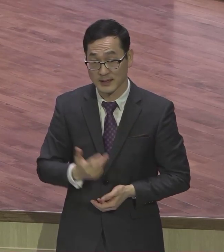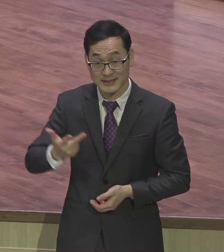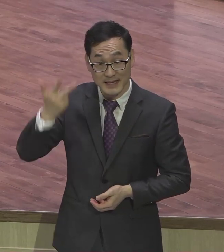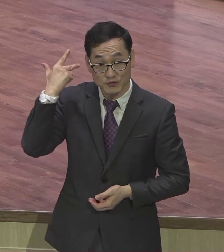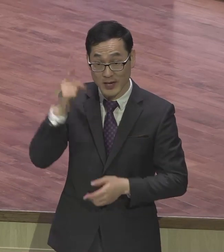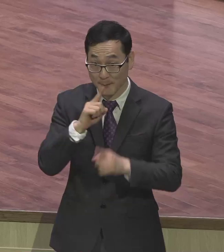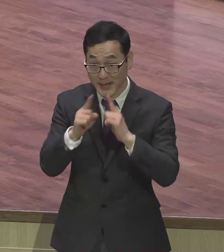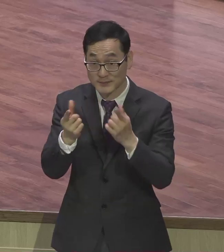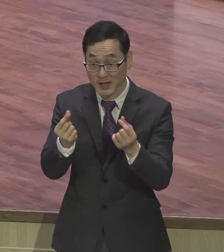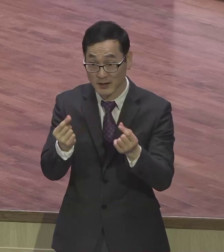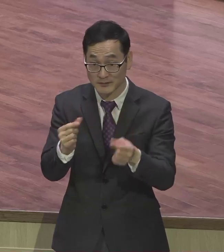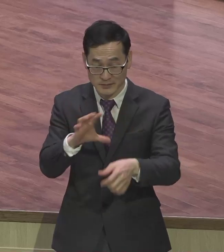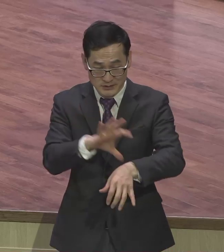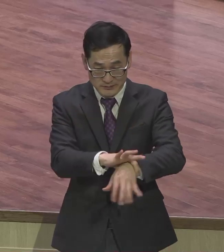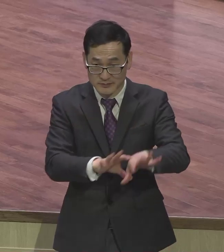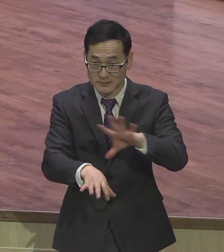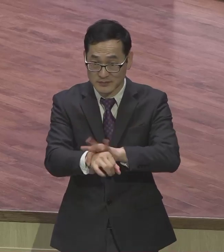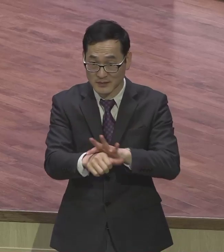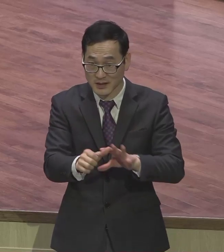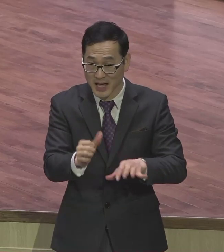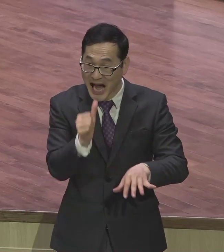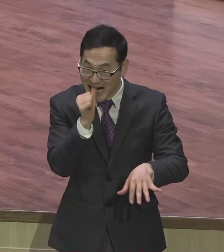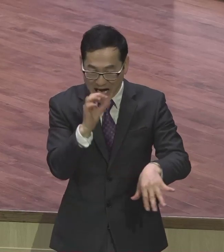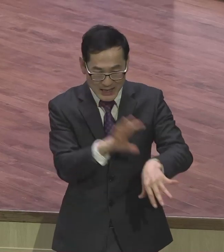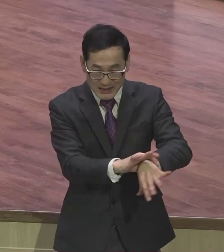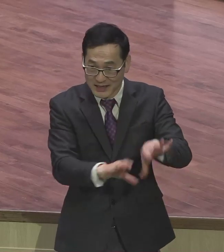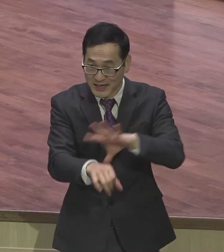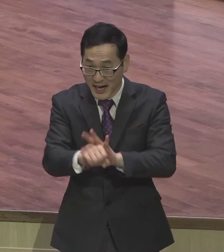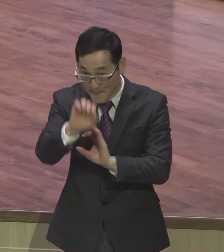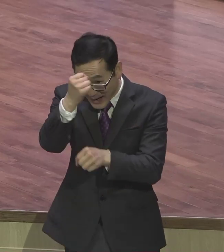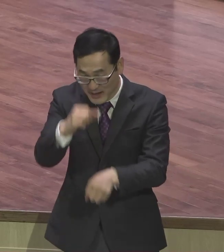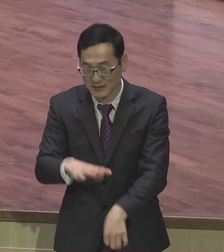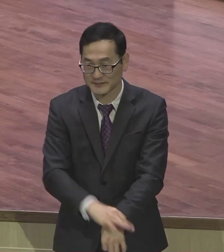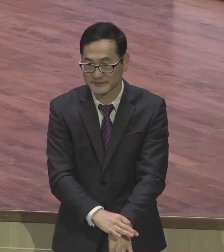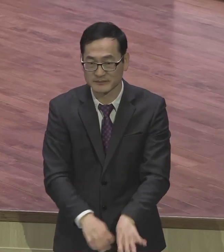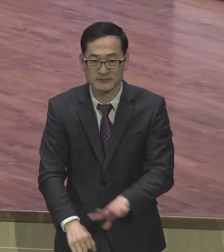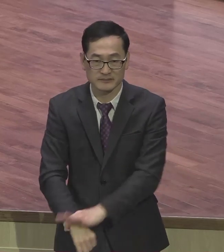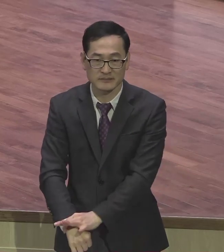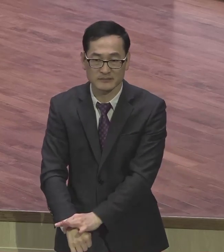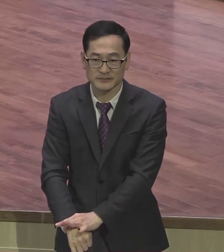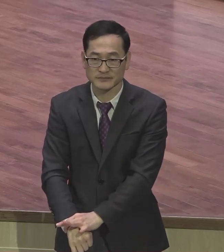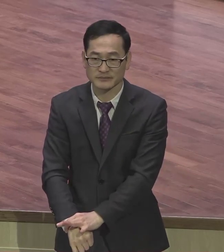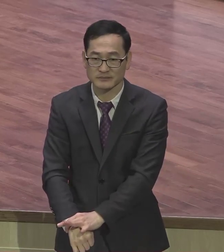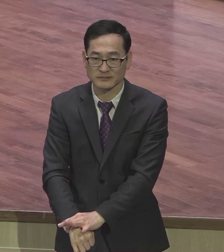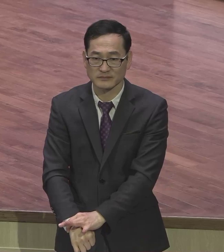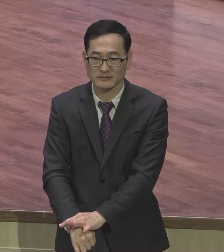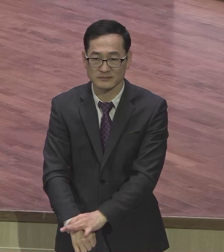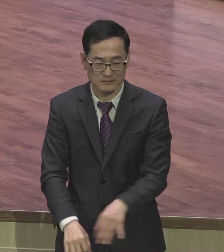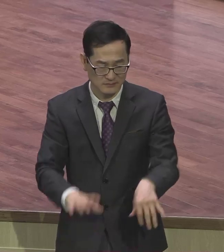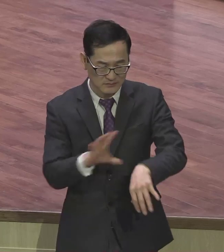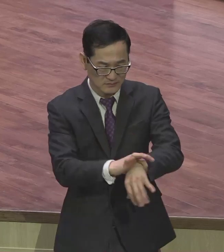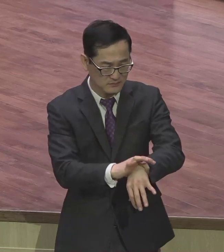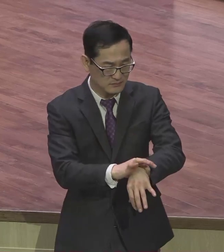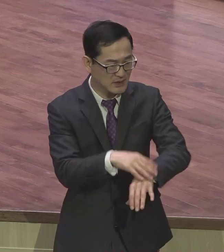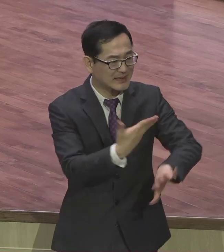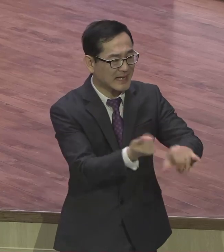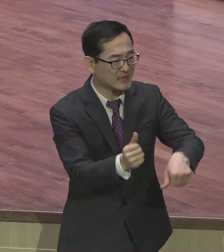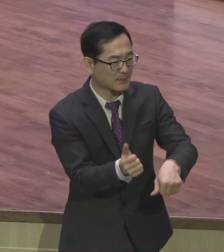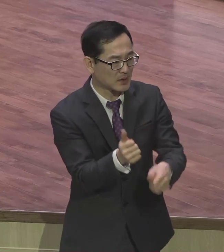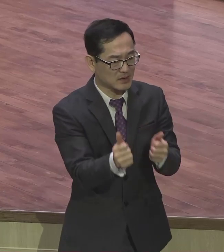양손에 쇠고랑을 차고 발에 쇠고랑은 말할 것도 없고 양손에는 다른 사람과 함께 꽉 차여져